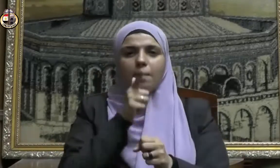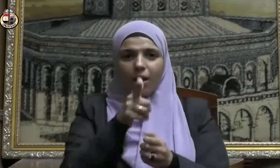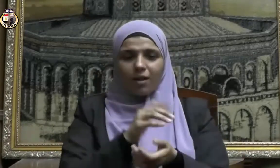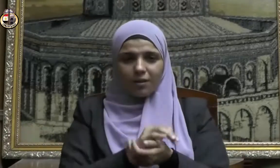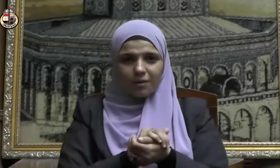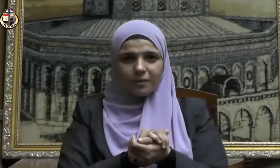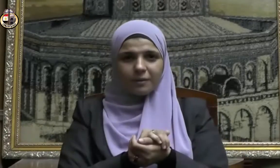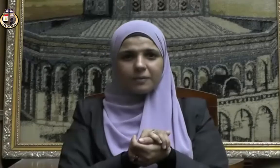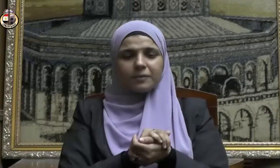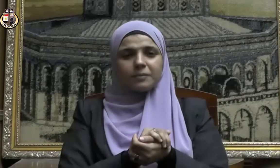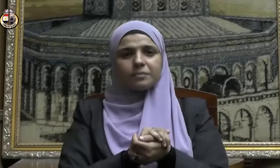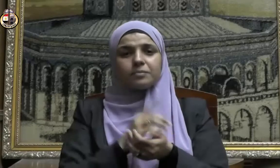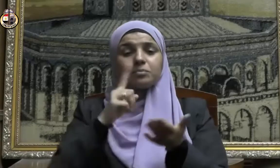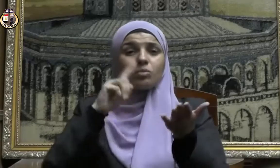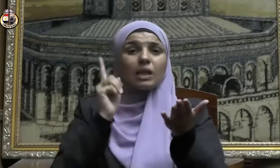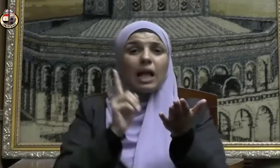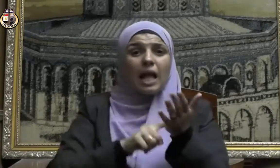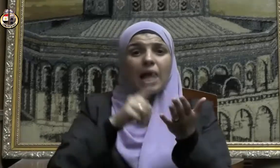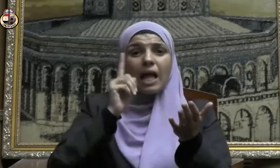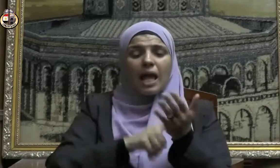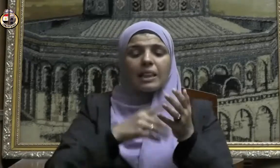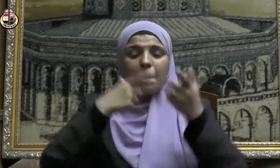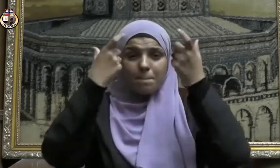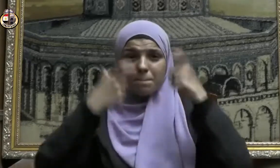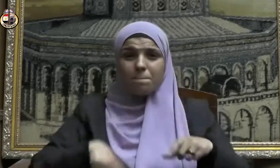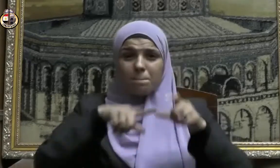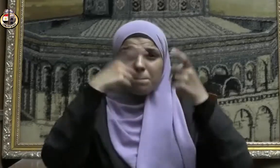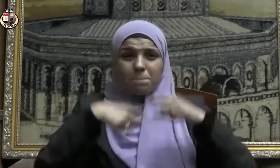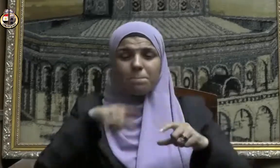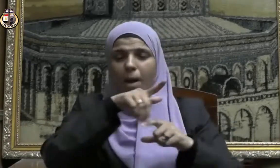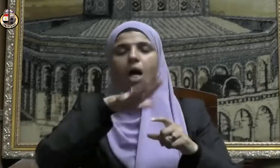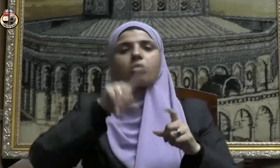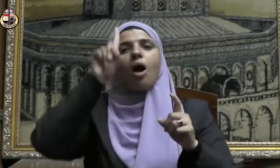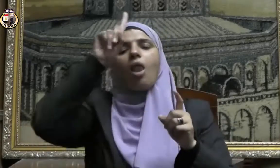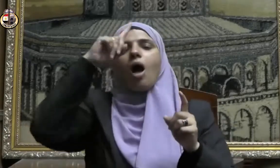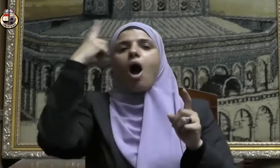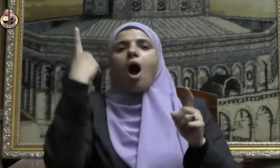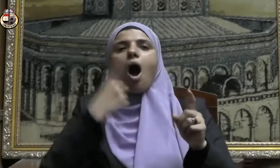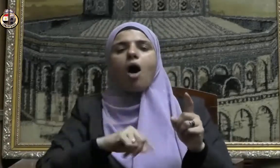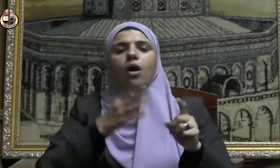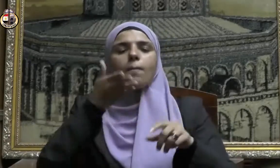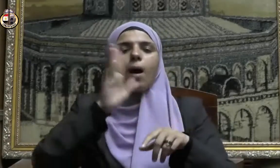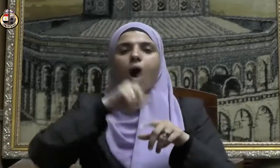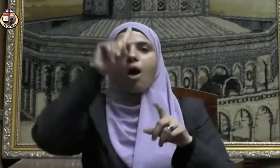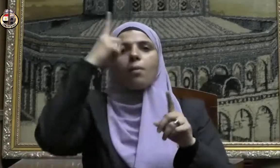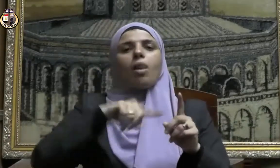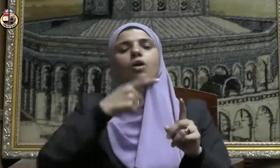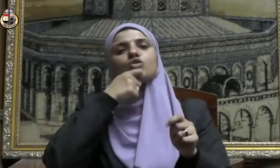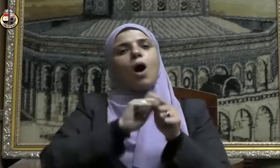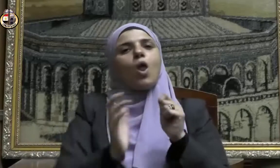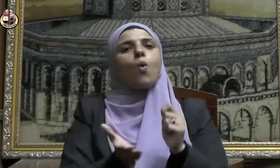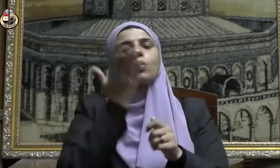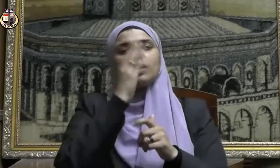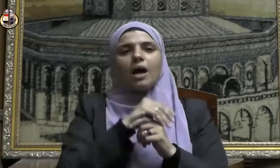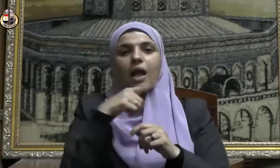وسلم إن هذا البلد حرمه الله تعالى لا